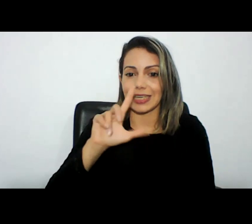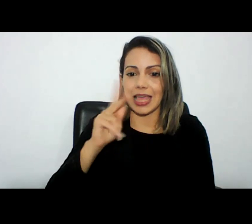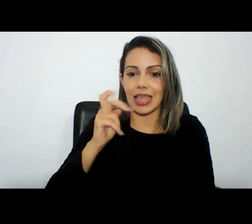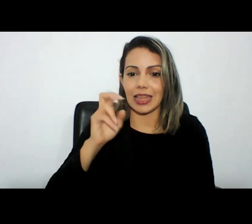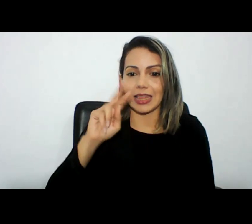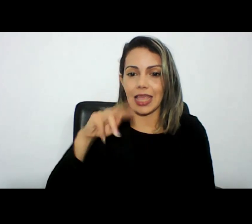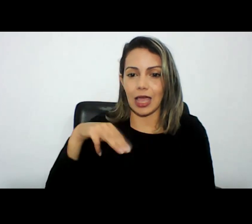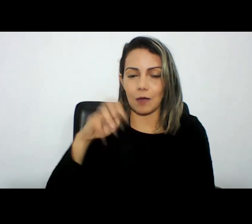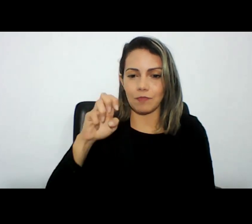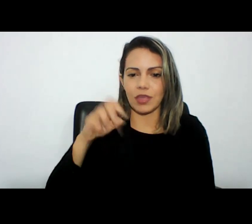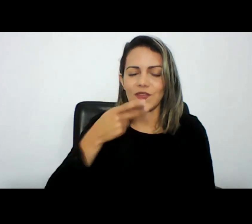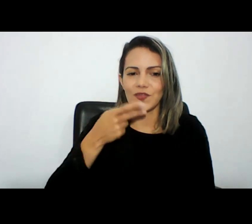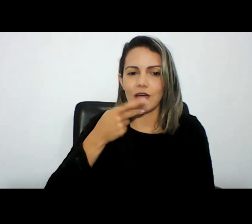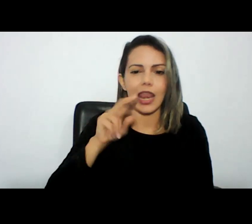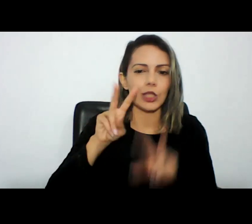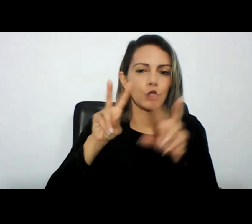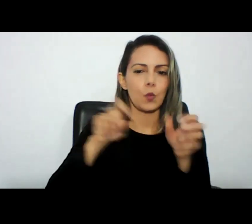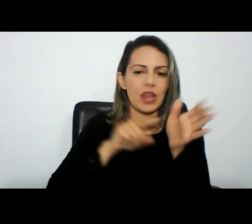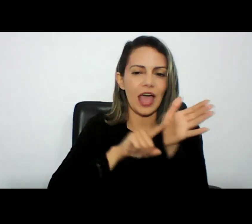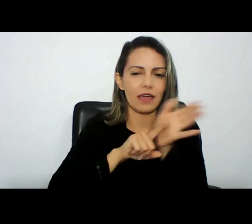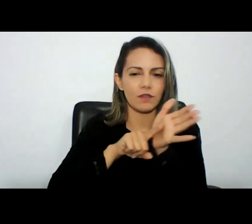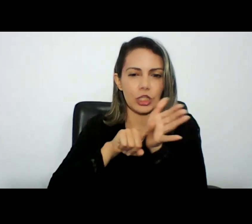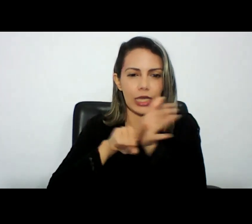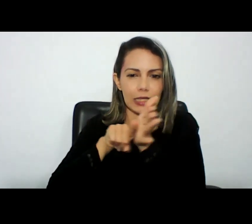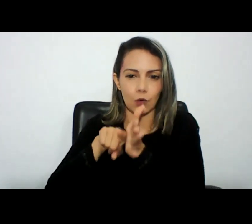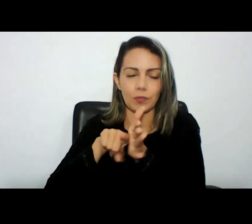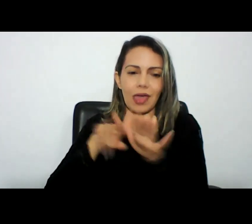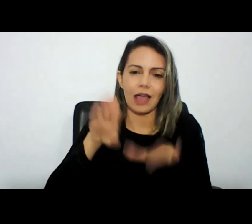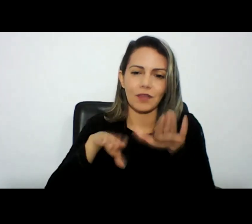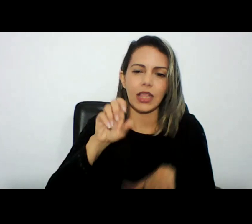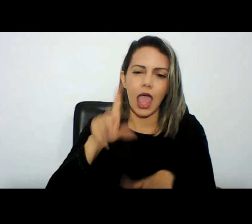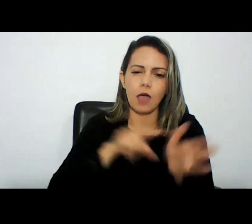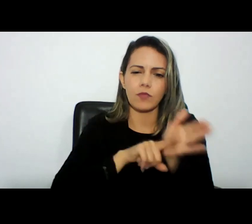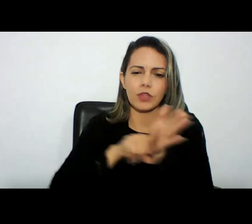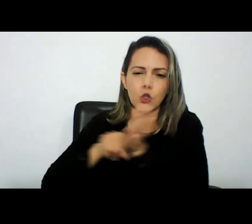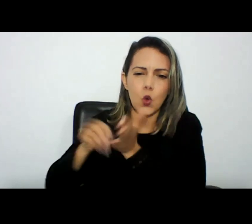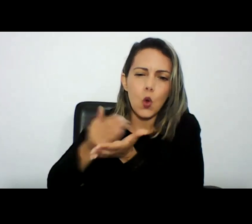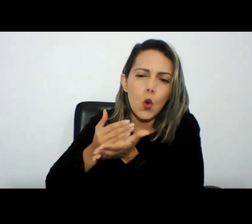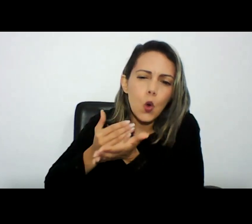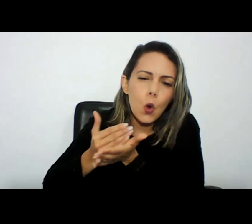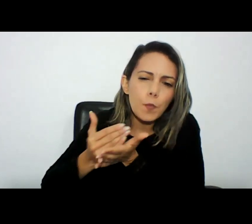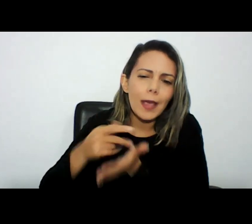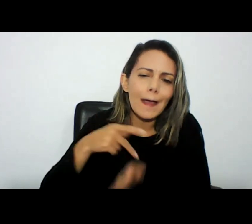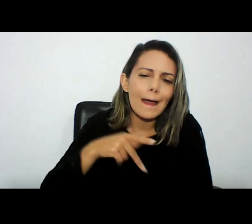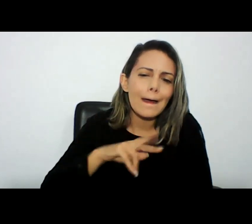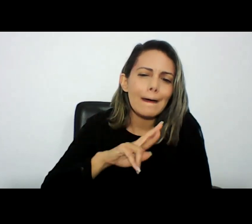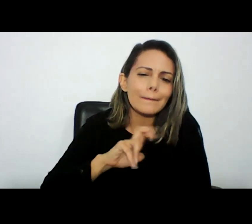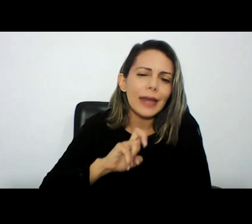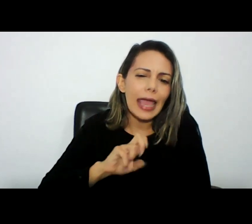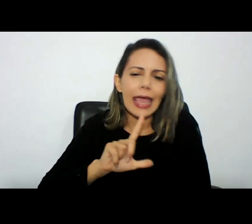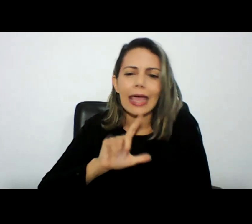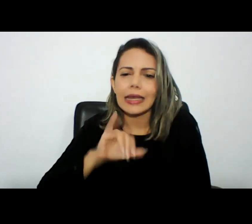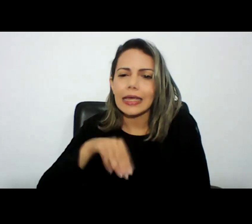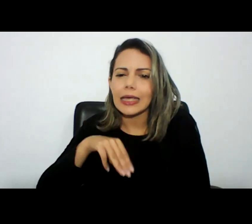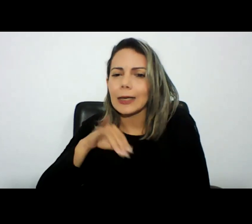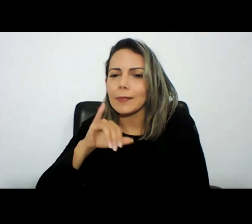do âmbito da investigação ainda que seja uma investigação preliminar ainda que seja uma investigação pró